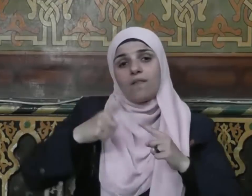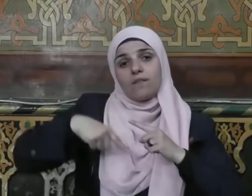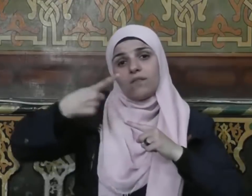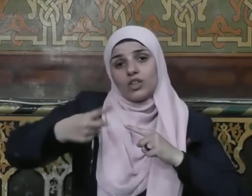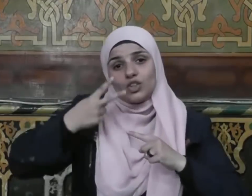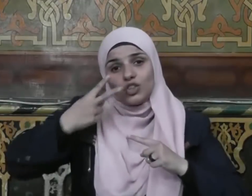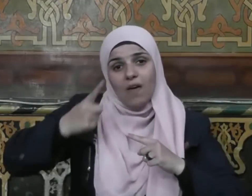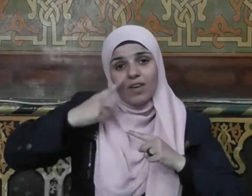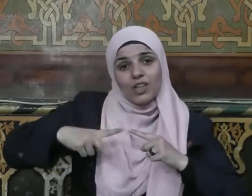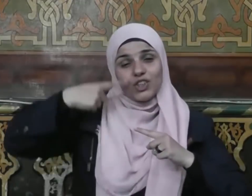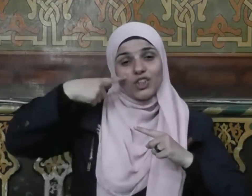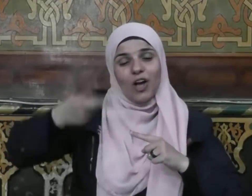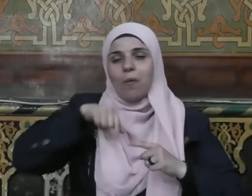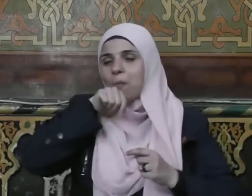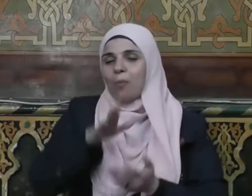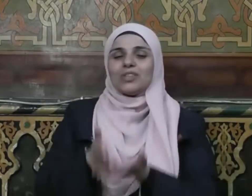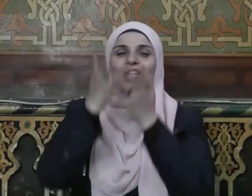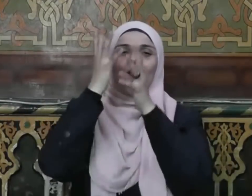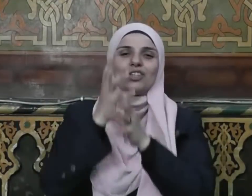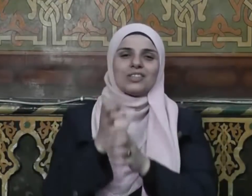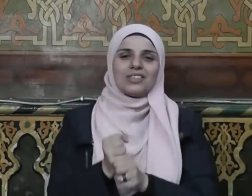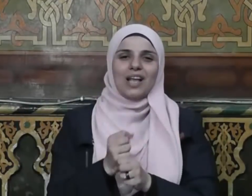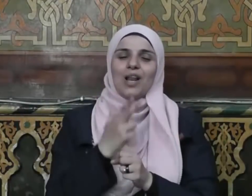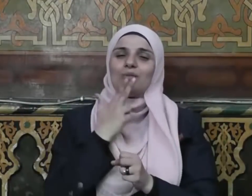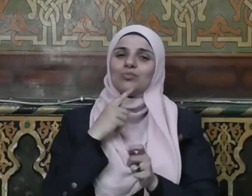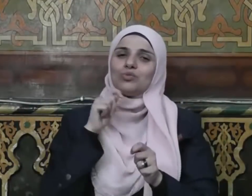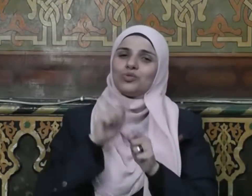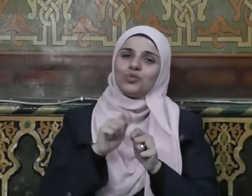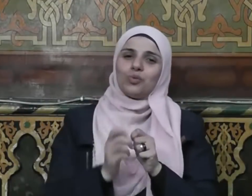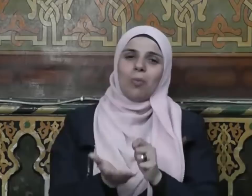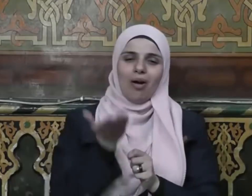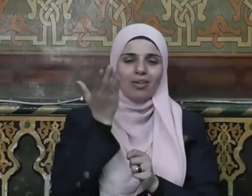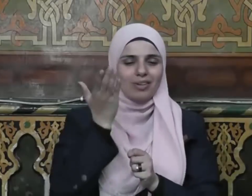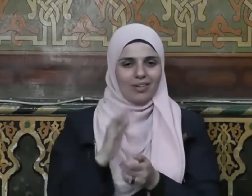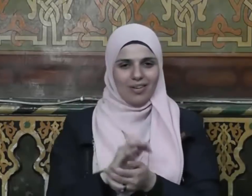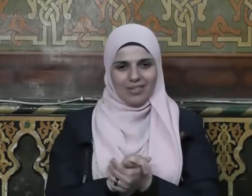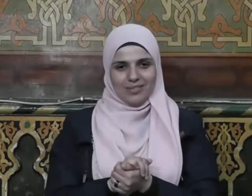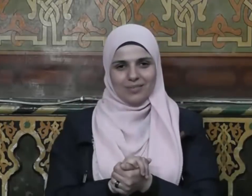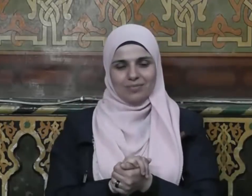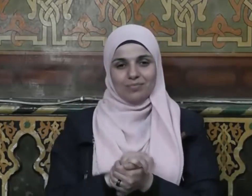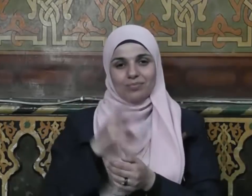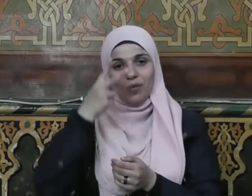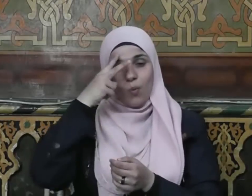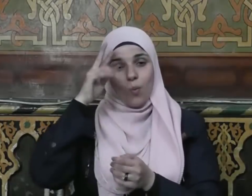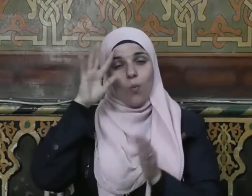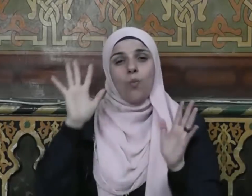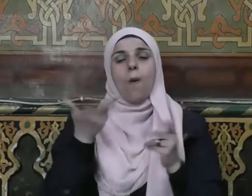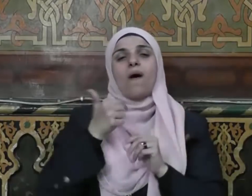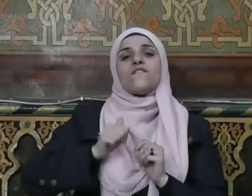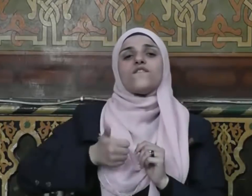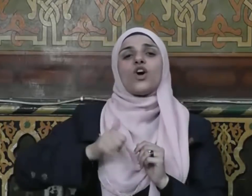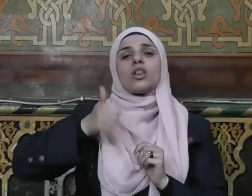رآني وصاحب من صاحب من صاحبني وما فضل